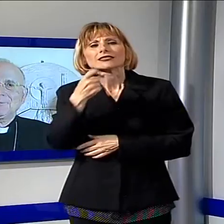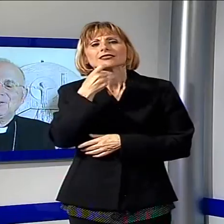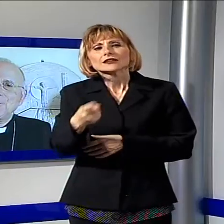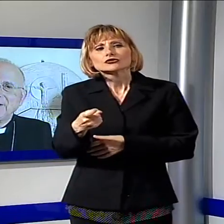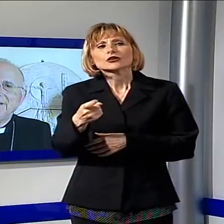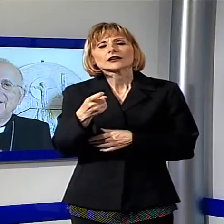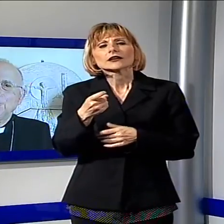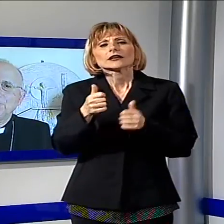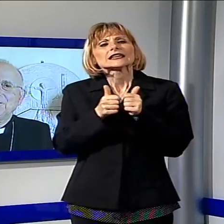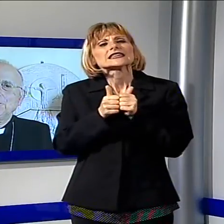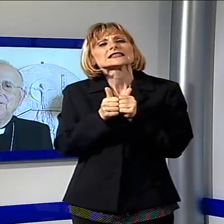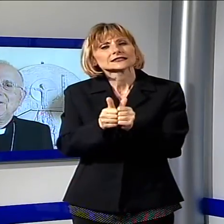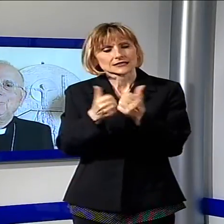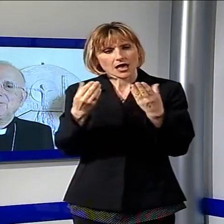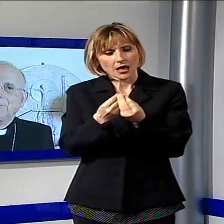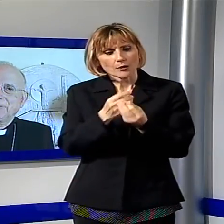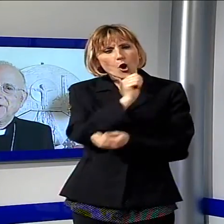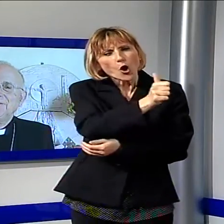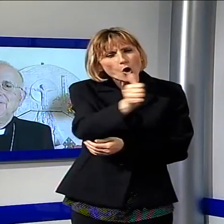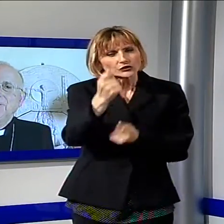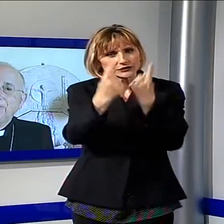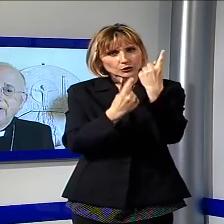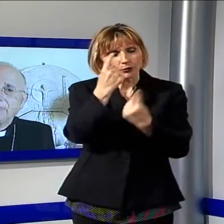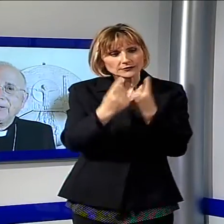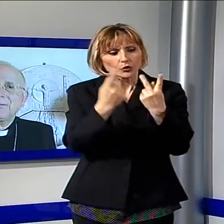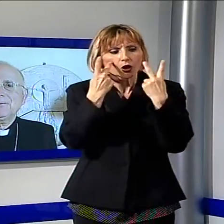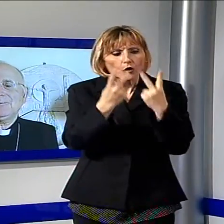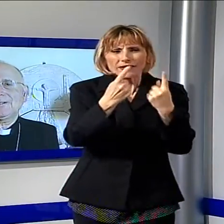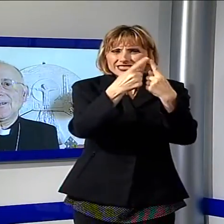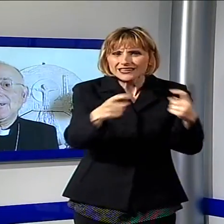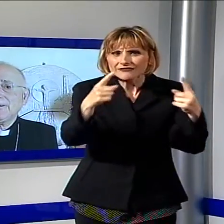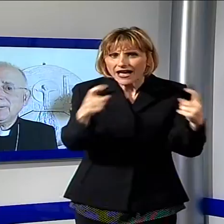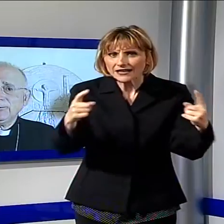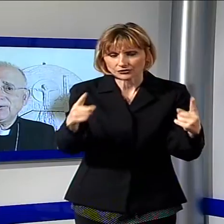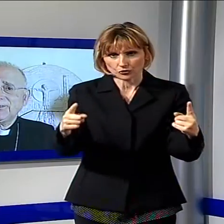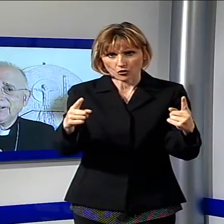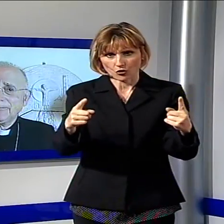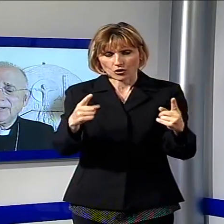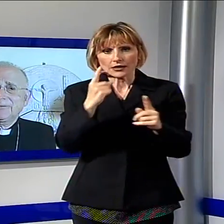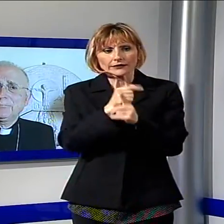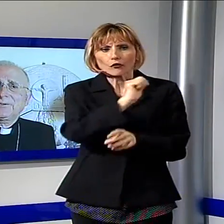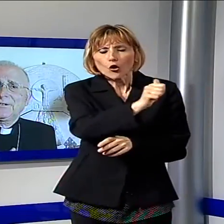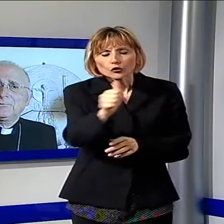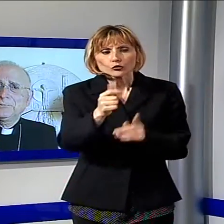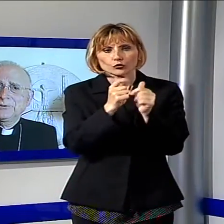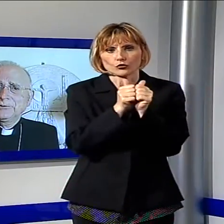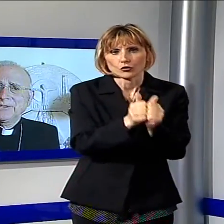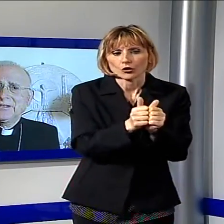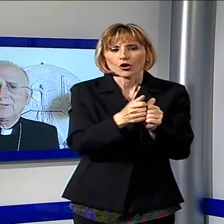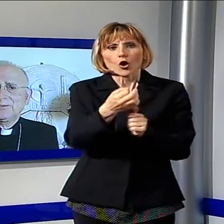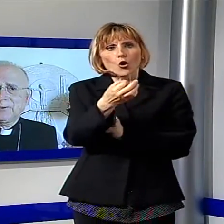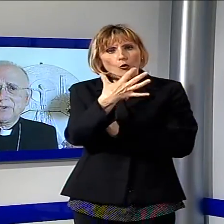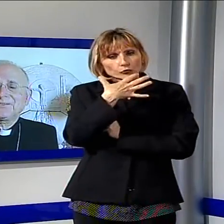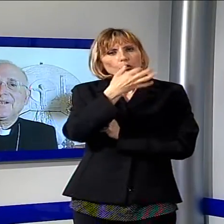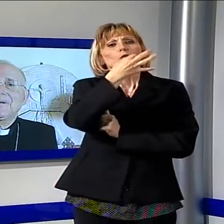discernimento, cioè guardare ogni situazione alla luce della parola di Dio, fare un cammino di fede che non necessariamente porta alla comunione,